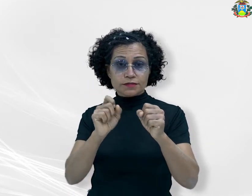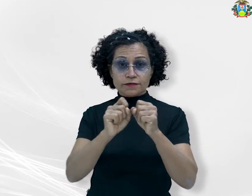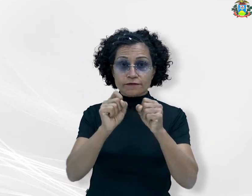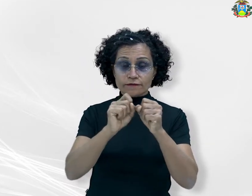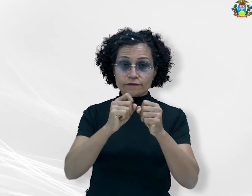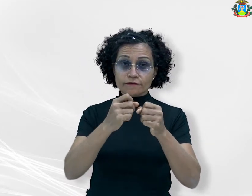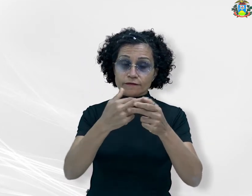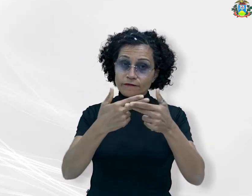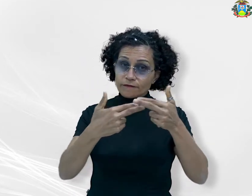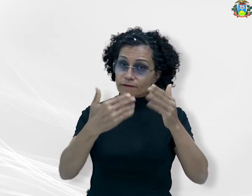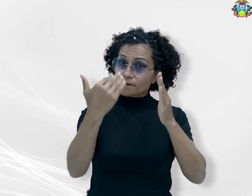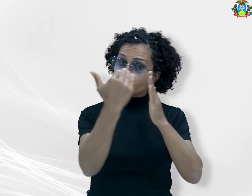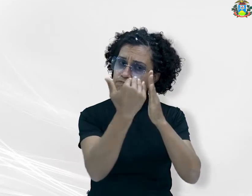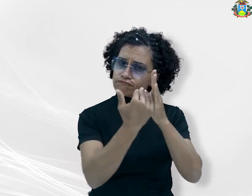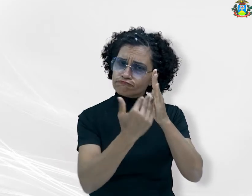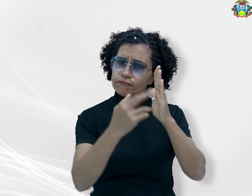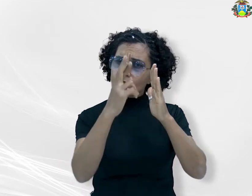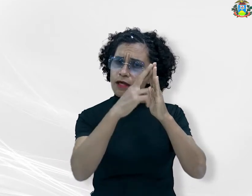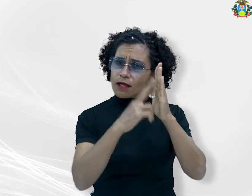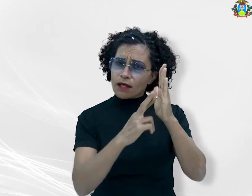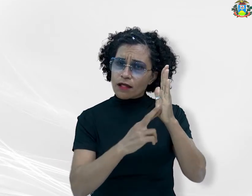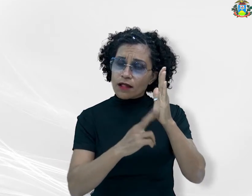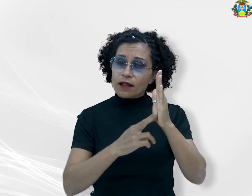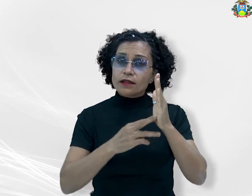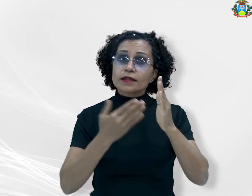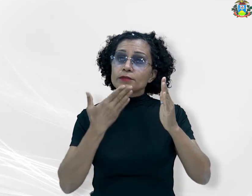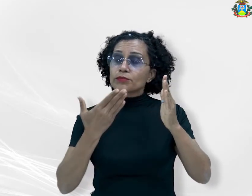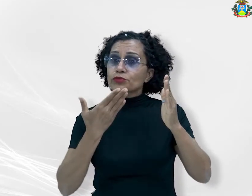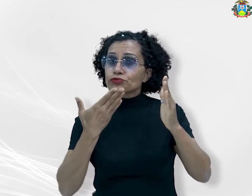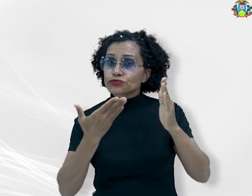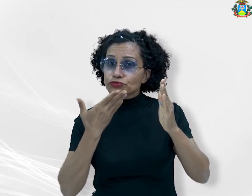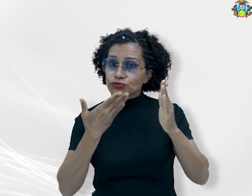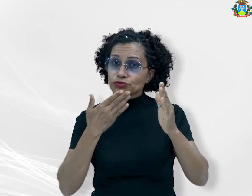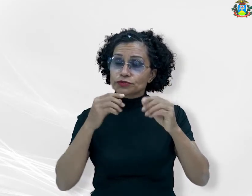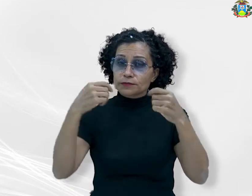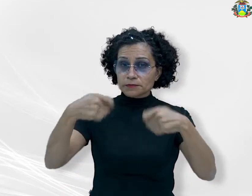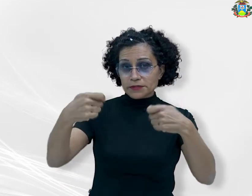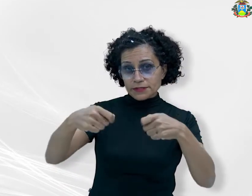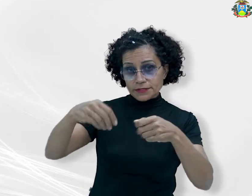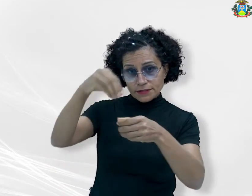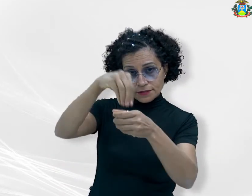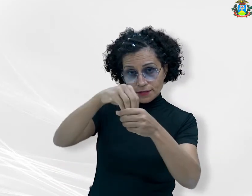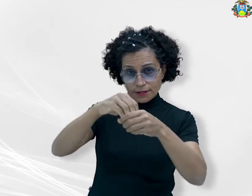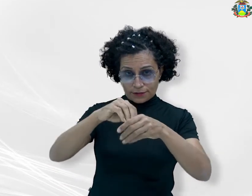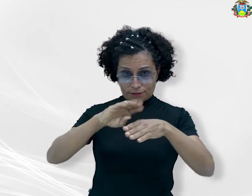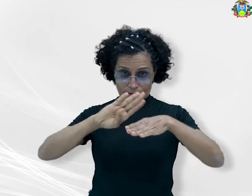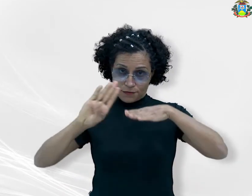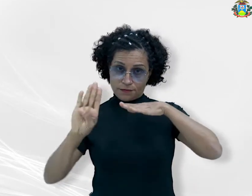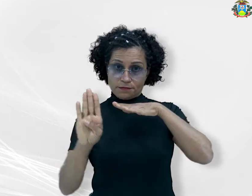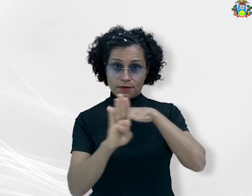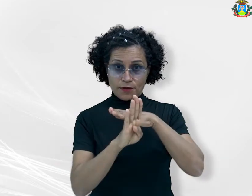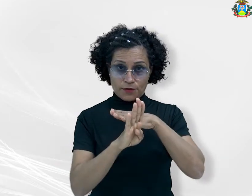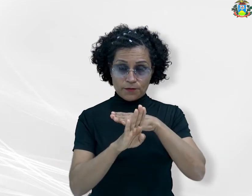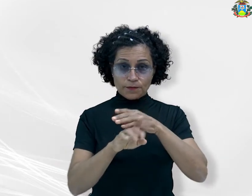99255-4681. Aplicativo MP Online, disponível para os sistemas